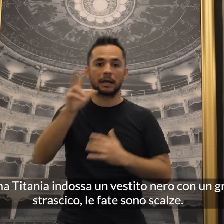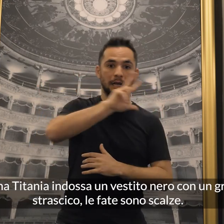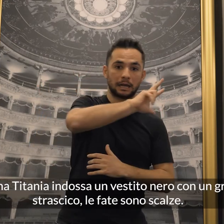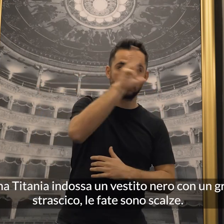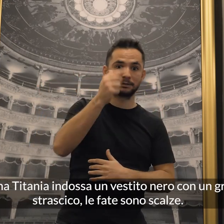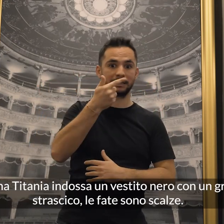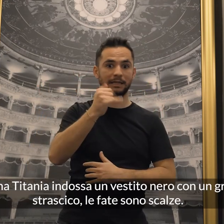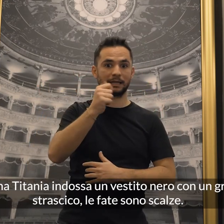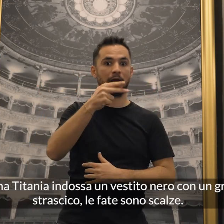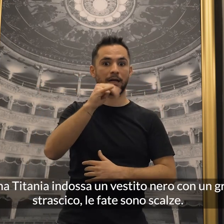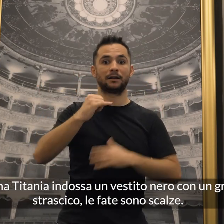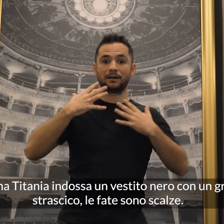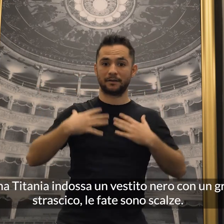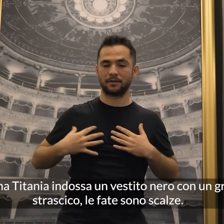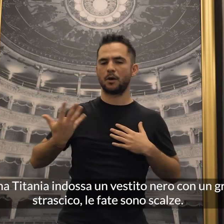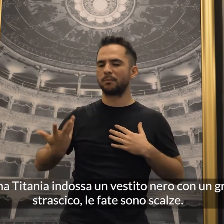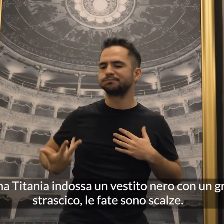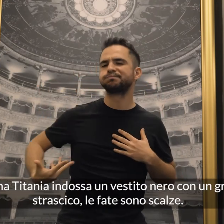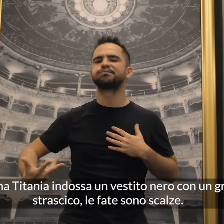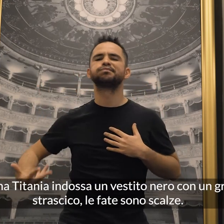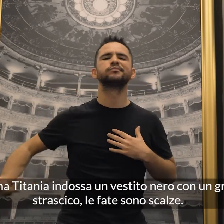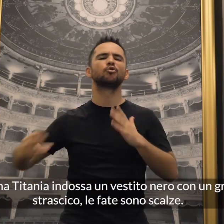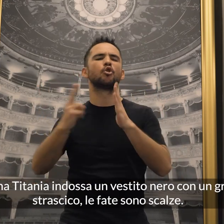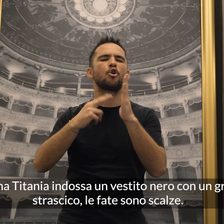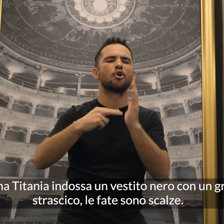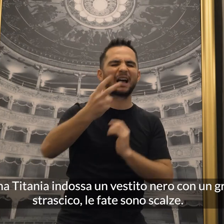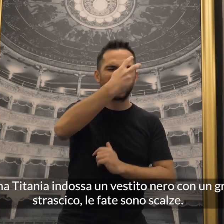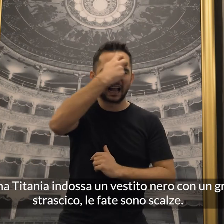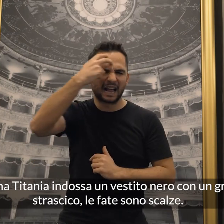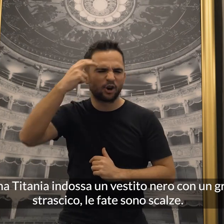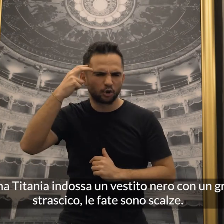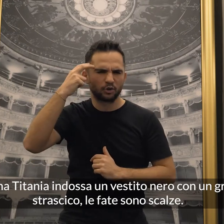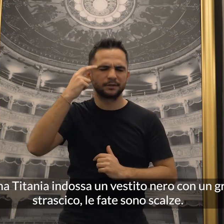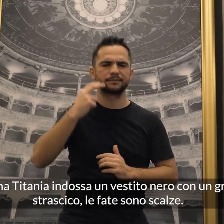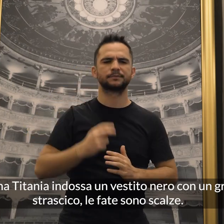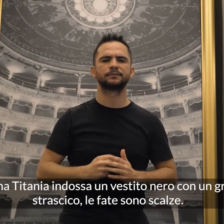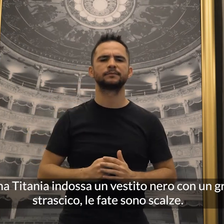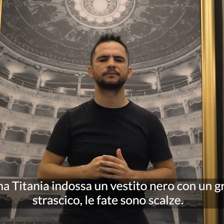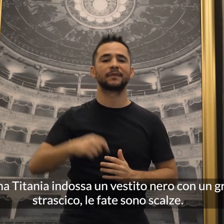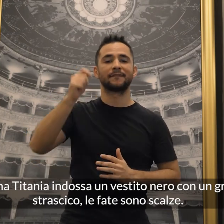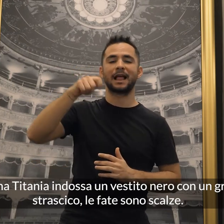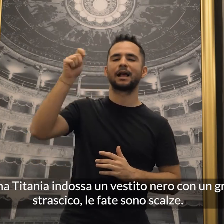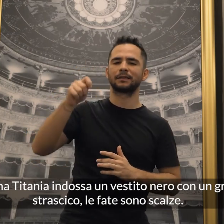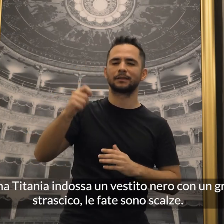La regina Titania indossa un vestito nero con un grande strascico. Le fate sono scalze.